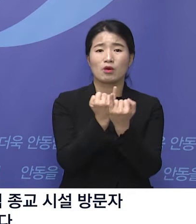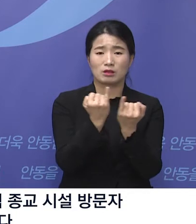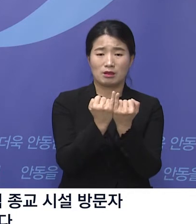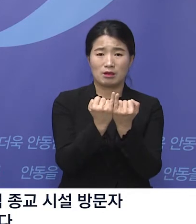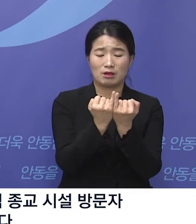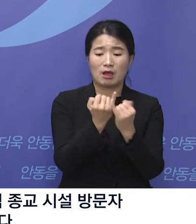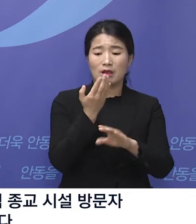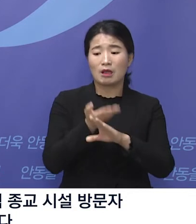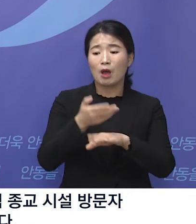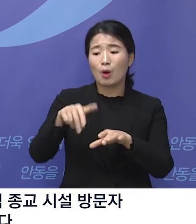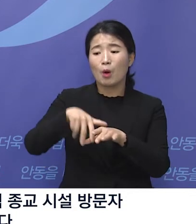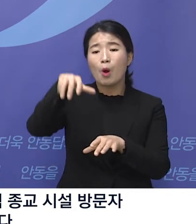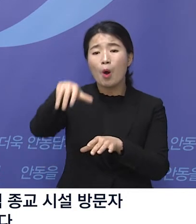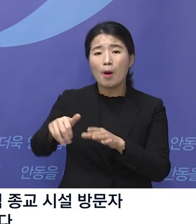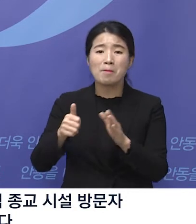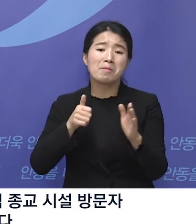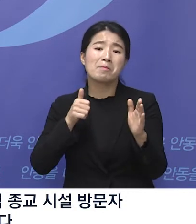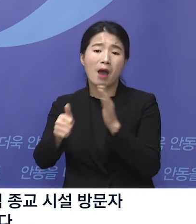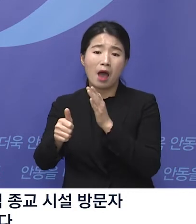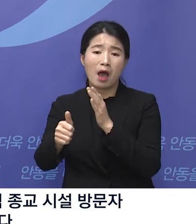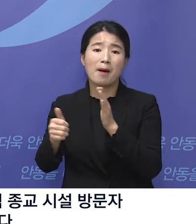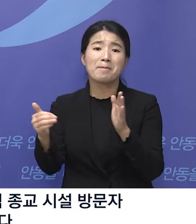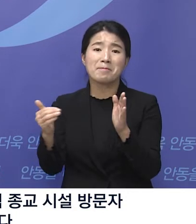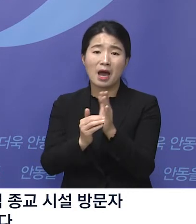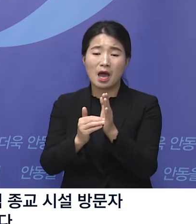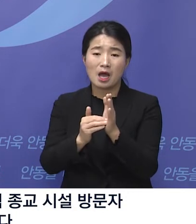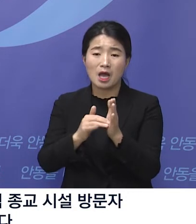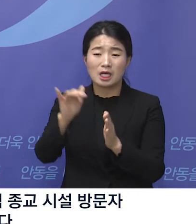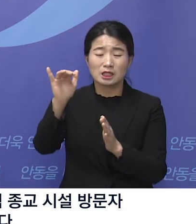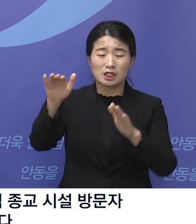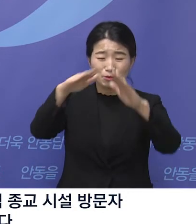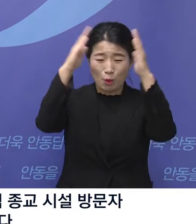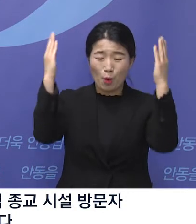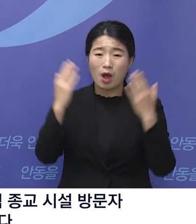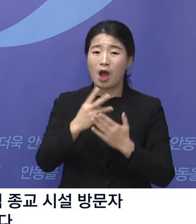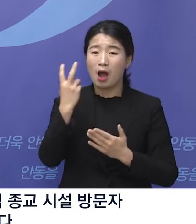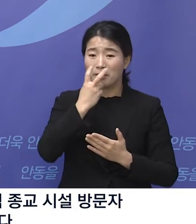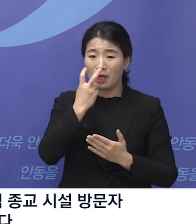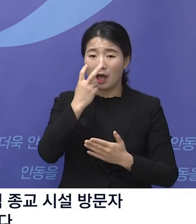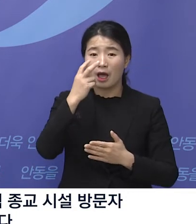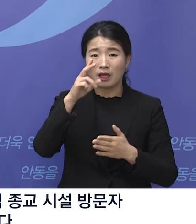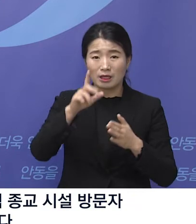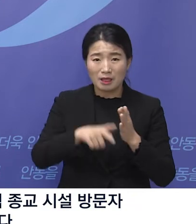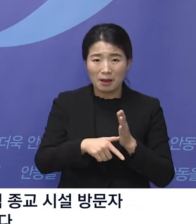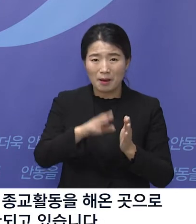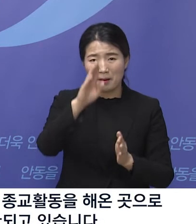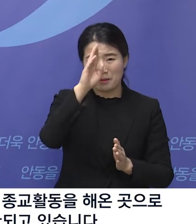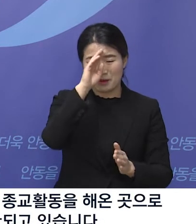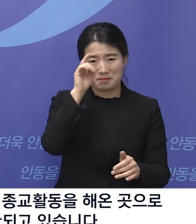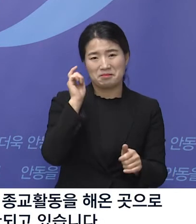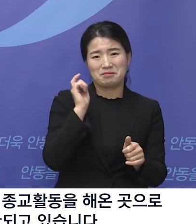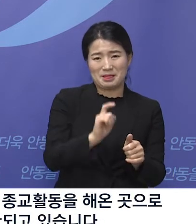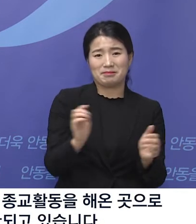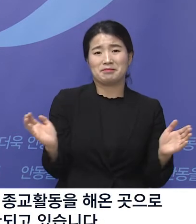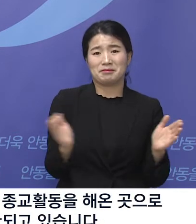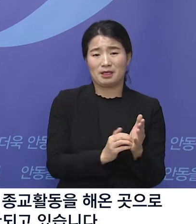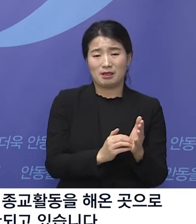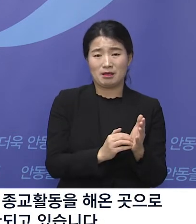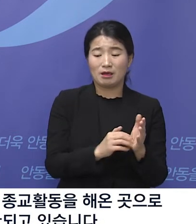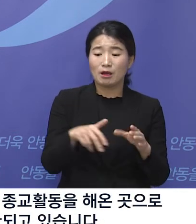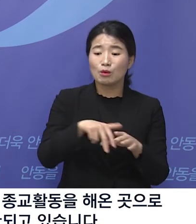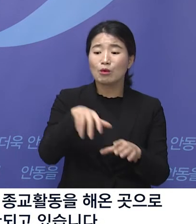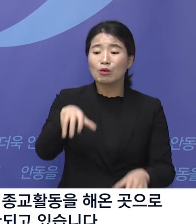타지역 정교시설 방문자 전수검사에서 확진 판정받았습니다. 이